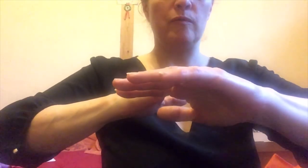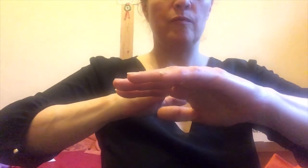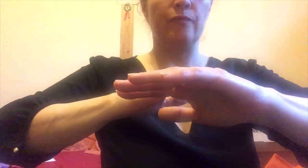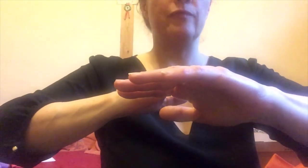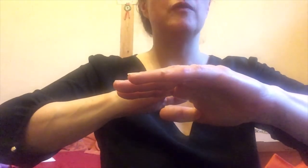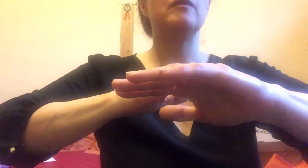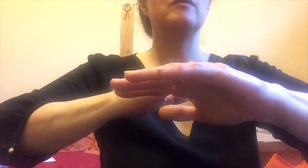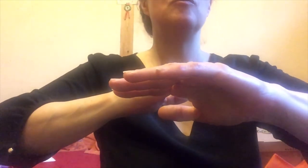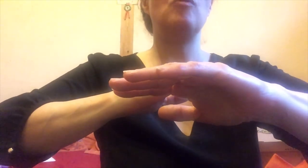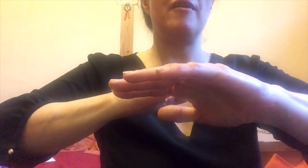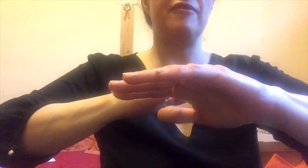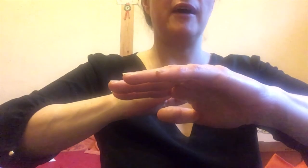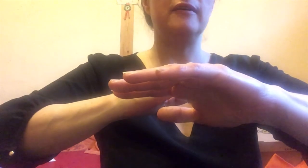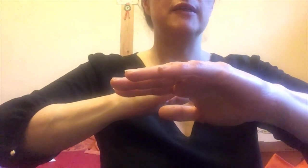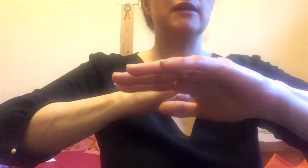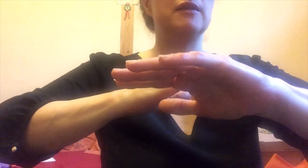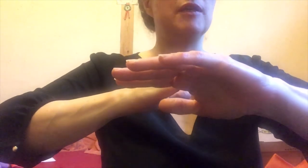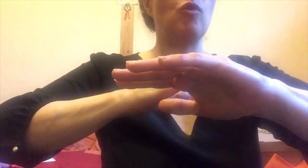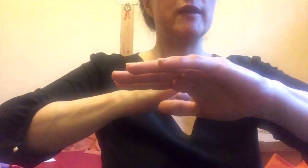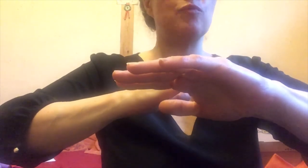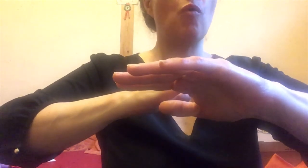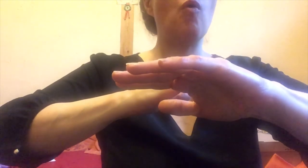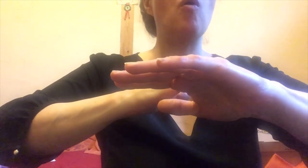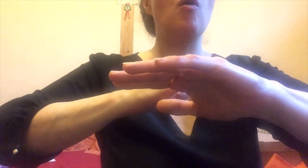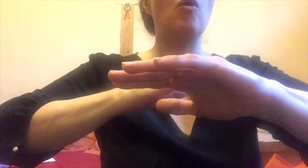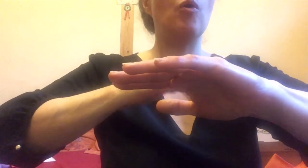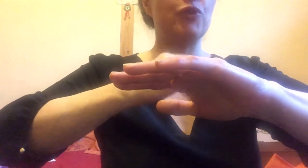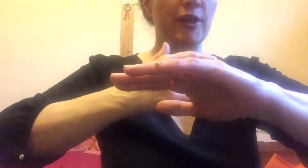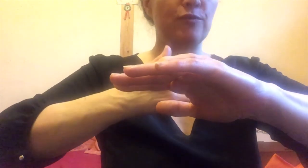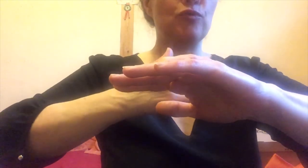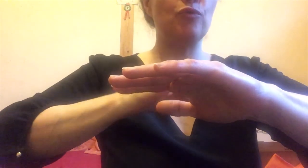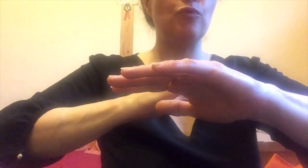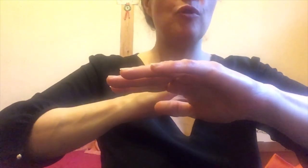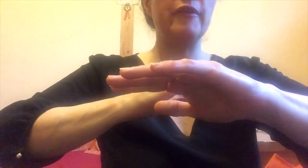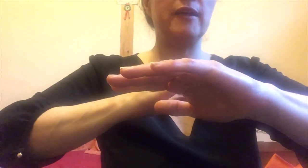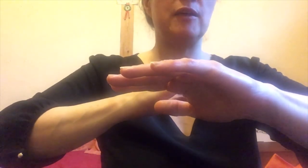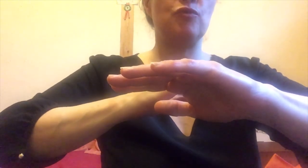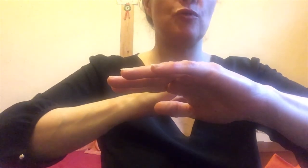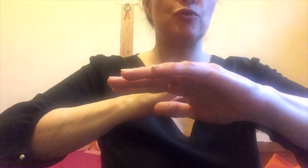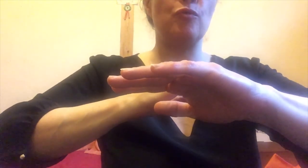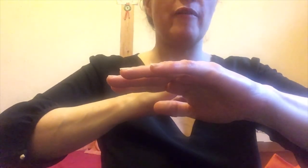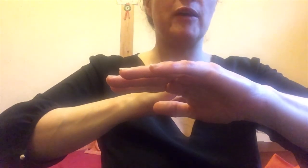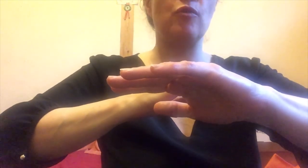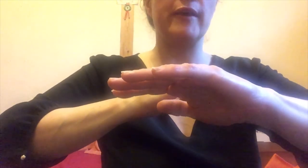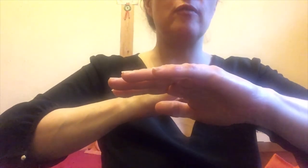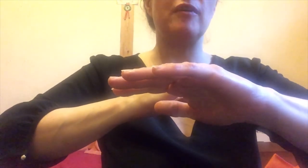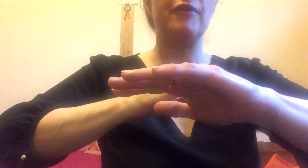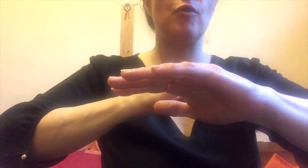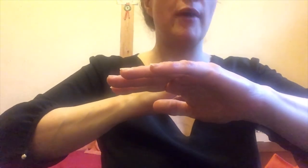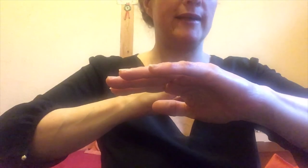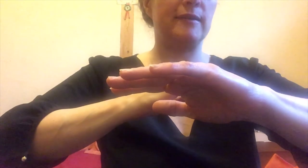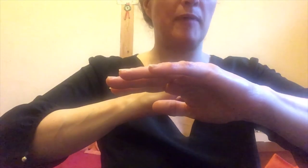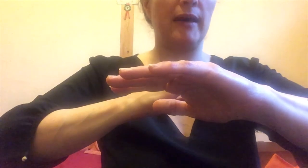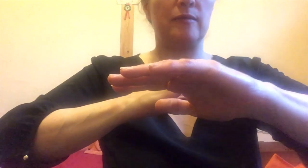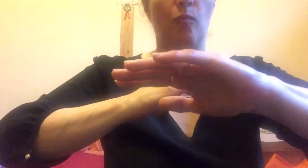de la fin qui correspond au geste du rouleau en écriture, celui avec lequel on va faire le S par exemple.